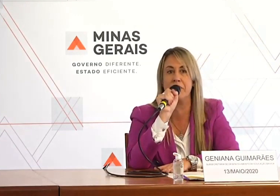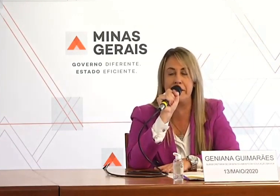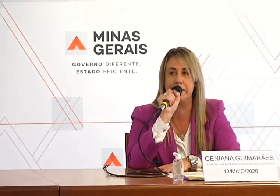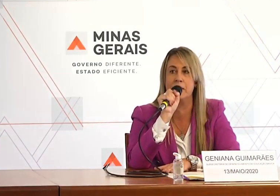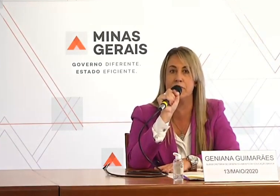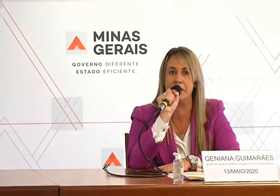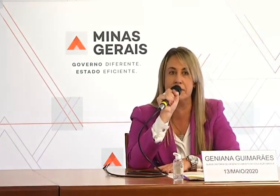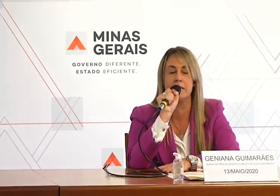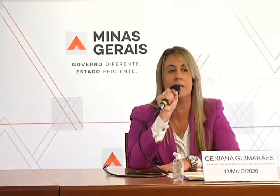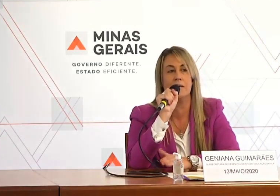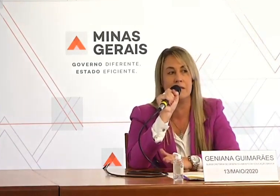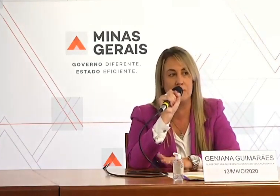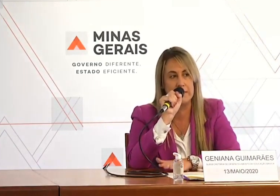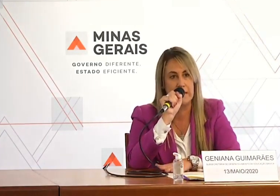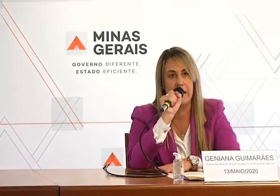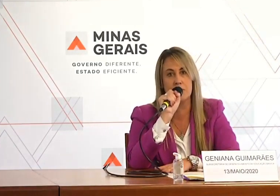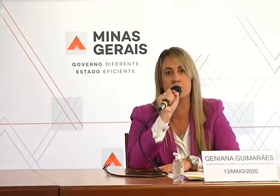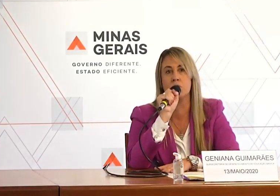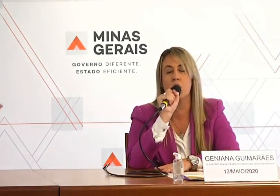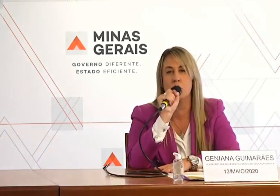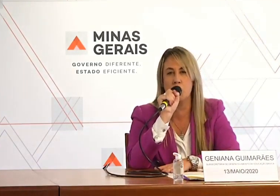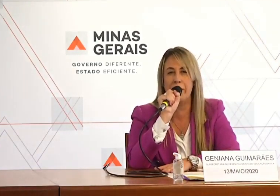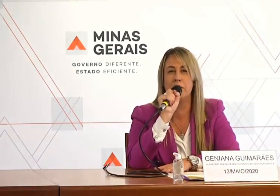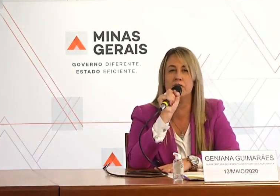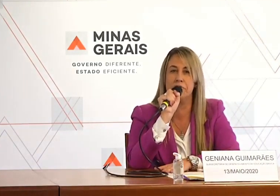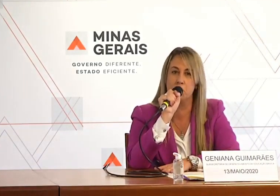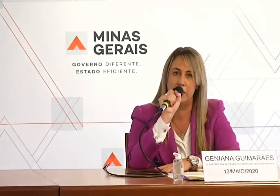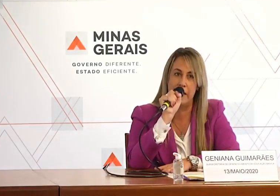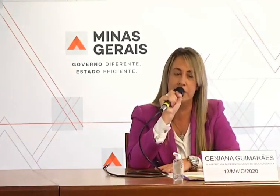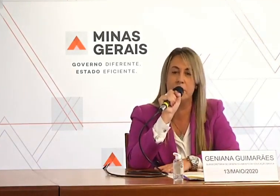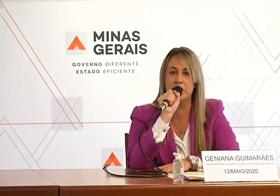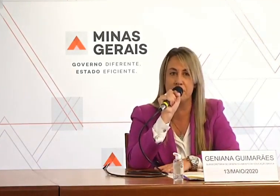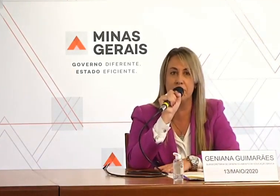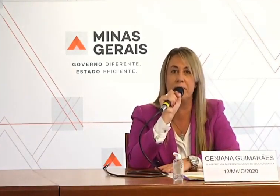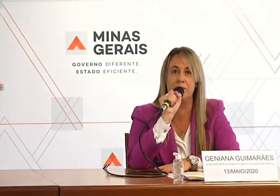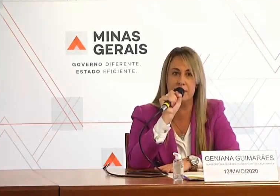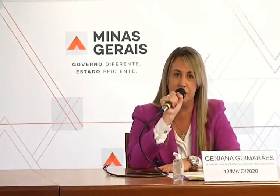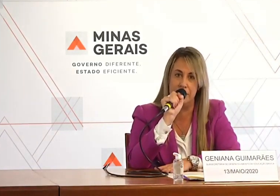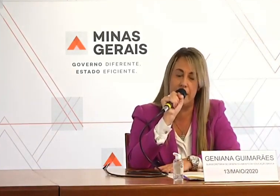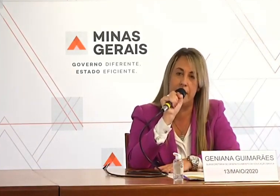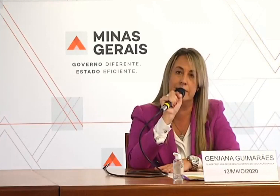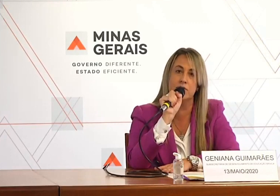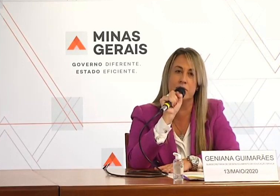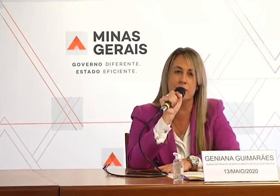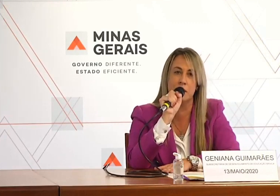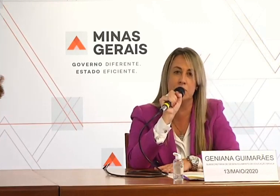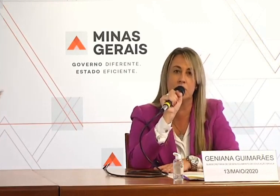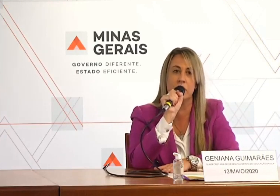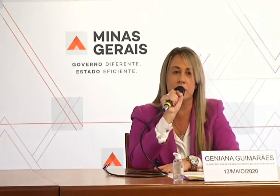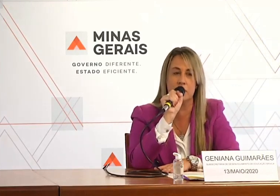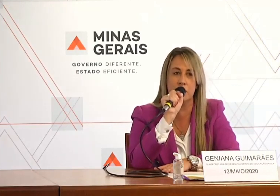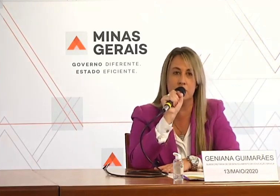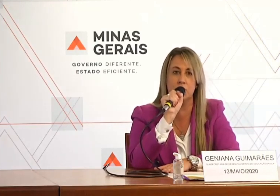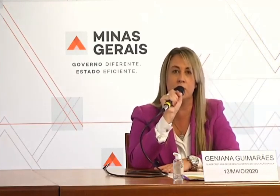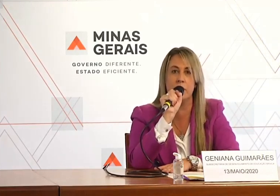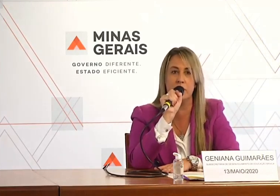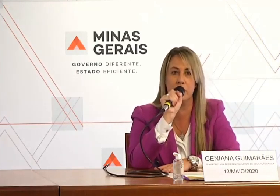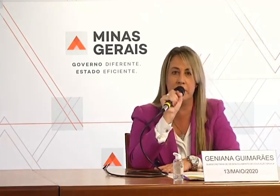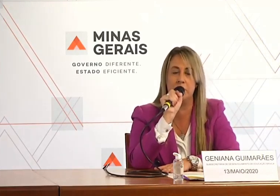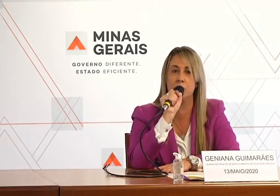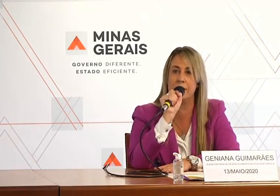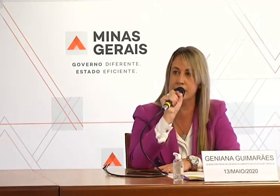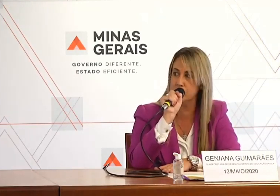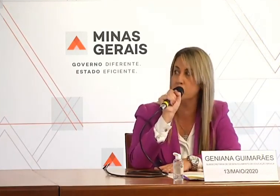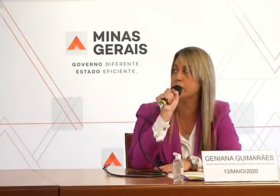que não tiverem, talvez, tanto acesso ou maiores dificuldades para o desenvolvimento das atividades, nós estamos organizando um